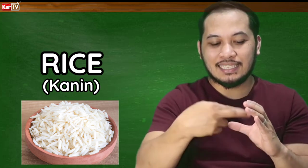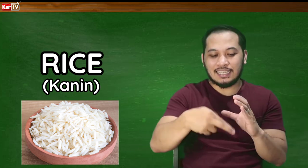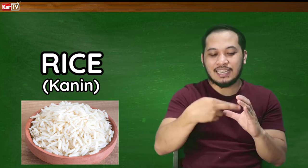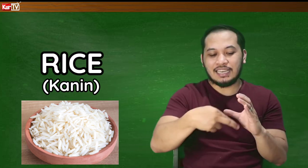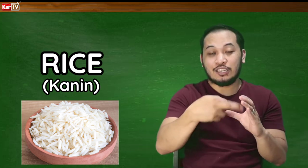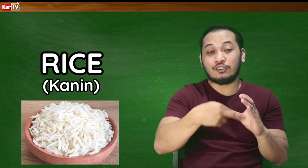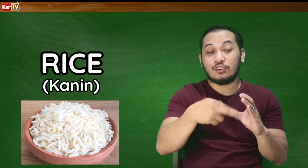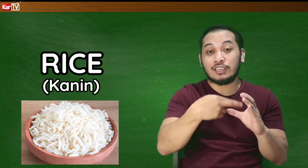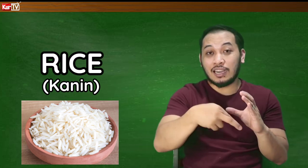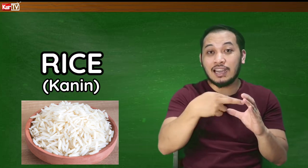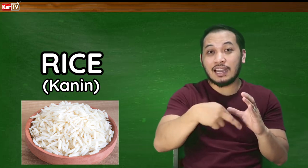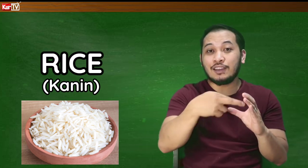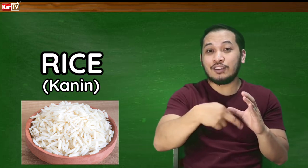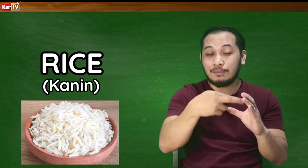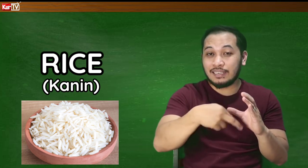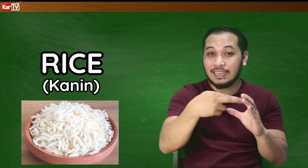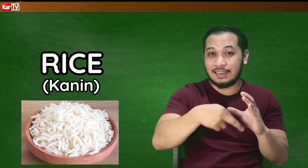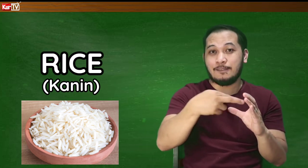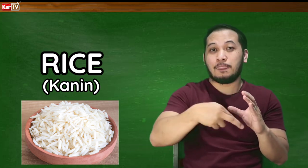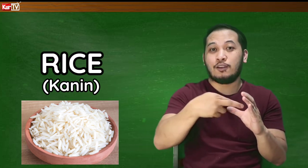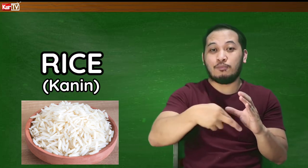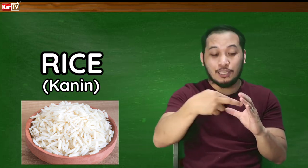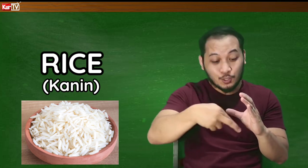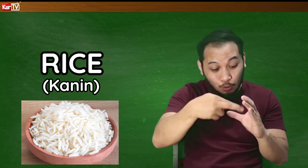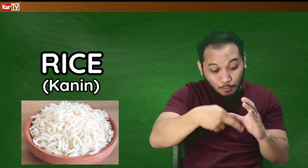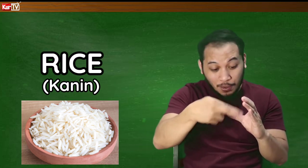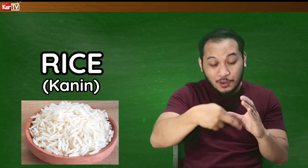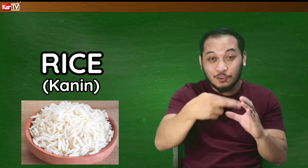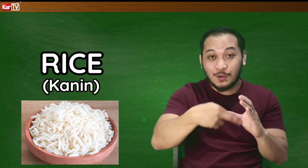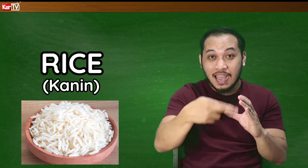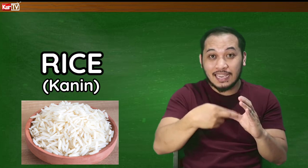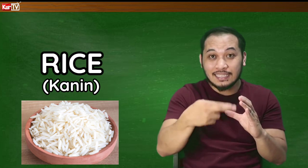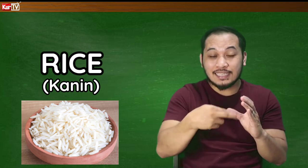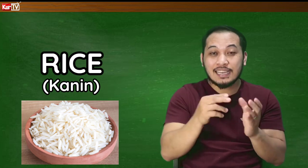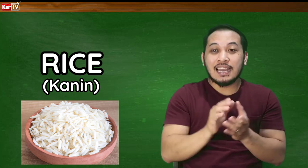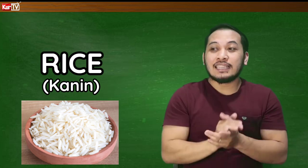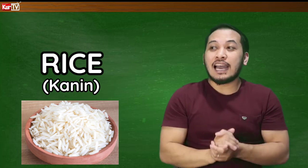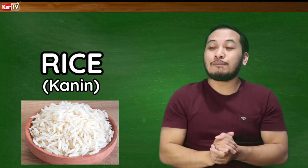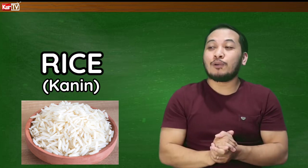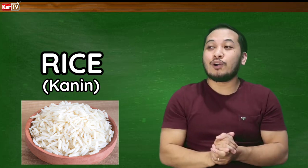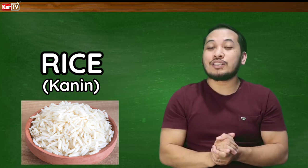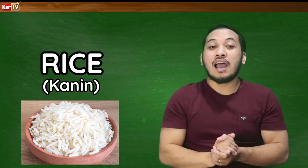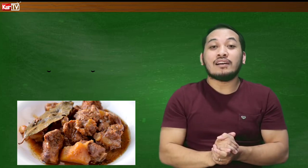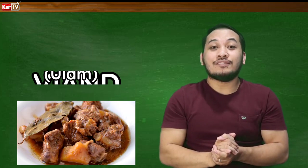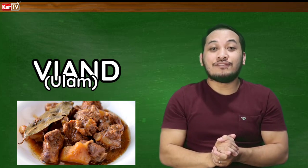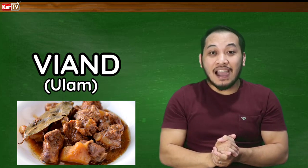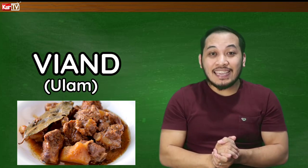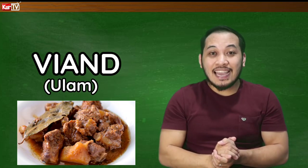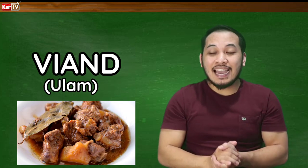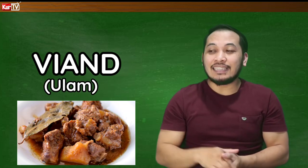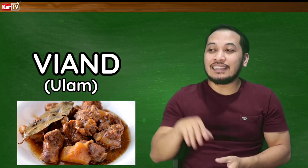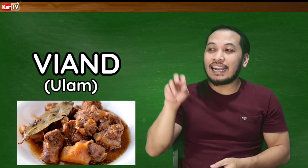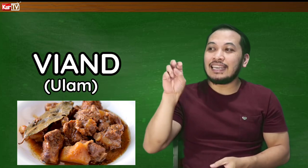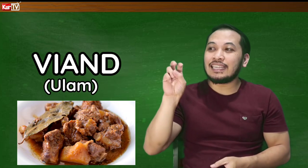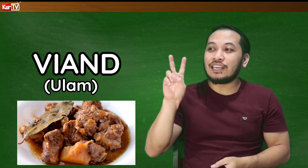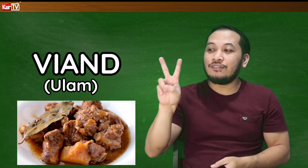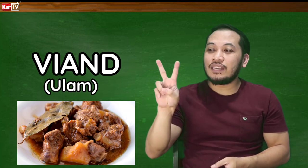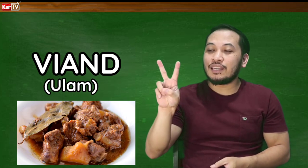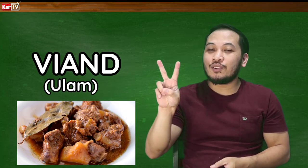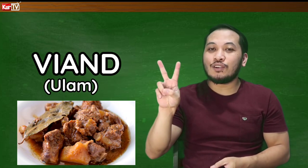Ayan, inoroll. Yung naka, ano naman yan? Oh, may slow mo po yan, no? Rice. Tapos, bayan. Naka-letter B kayo,